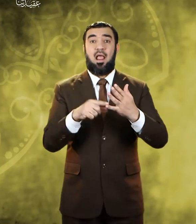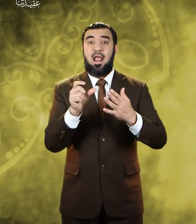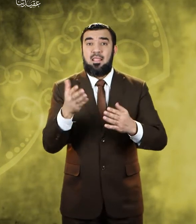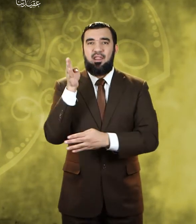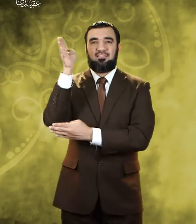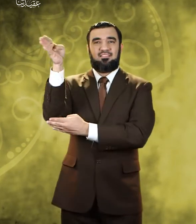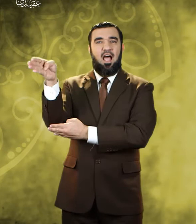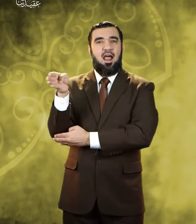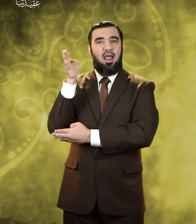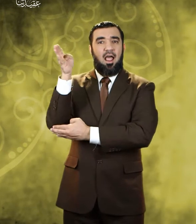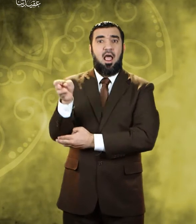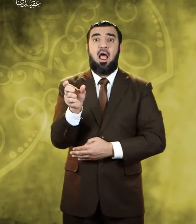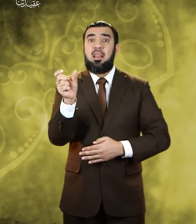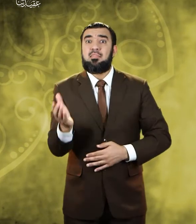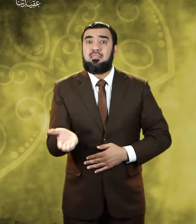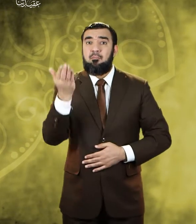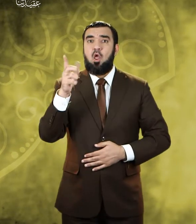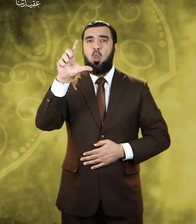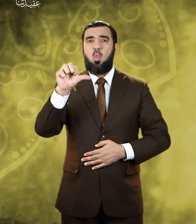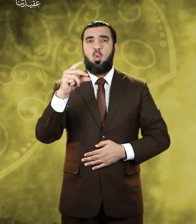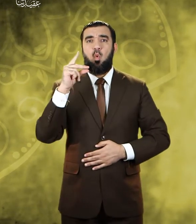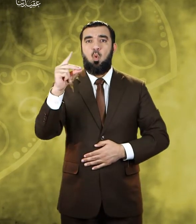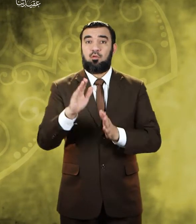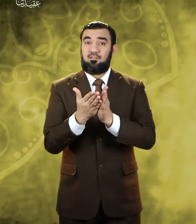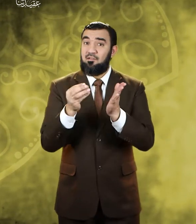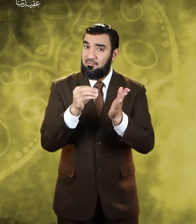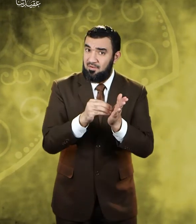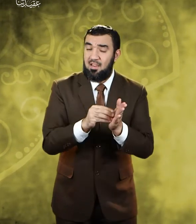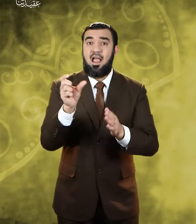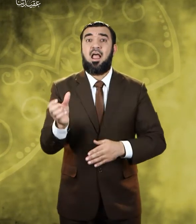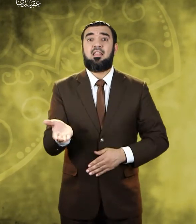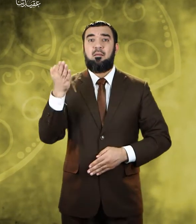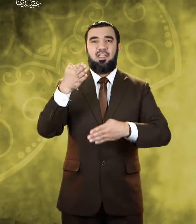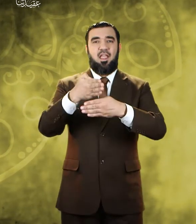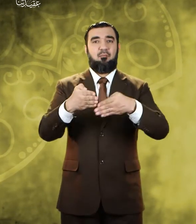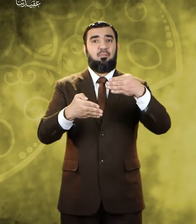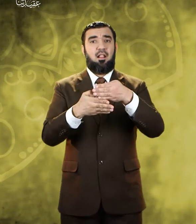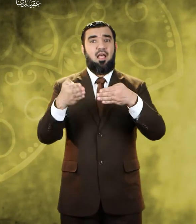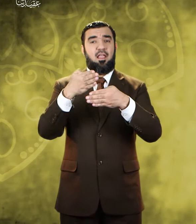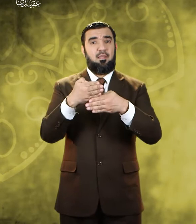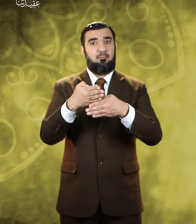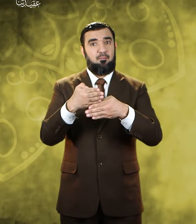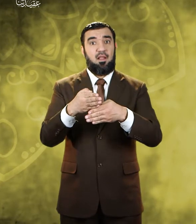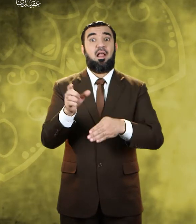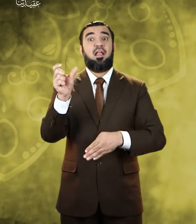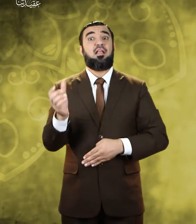وصالح ولوط وإبراهيم